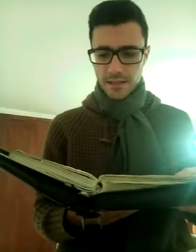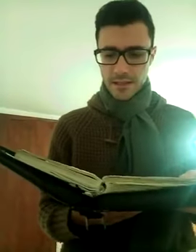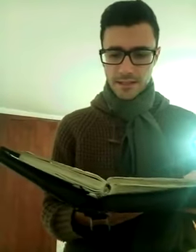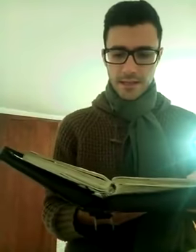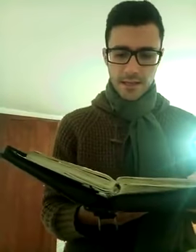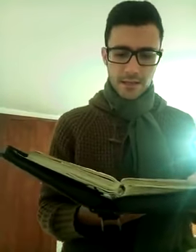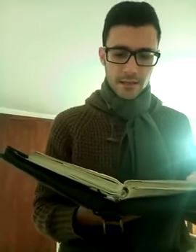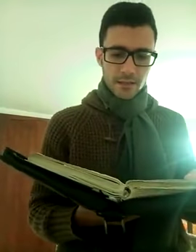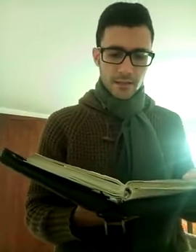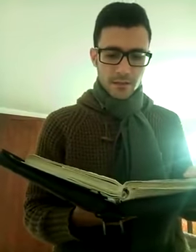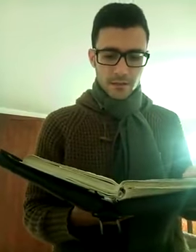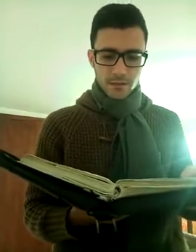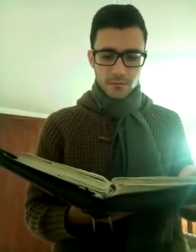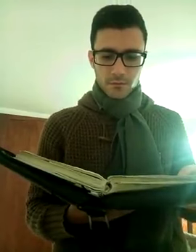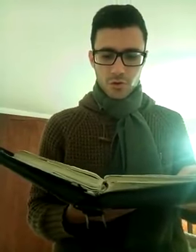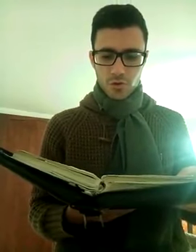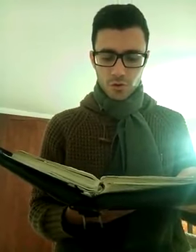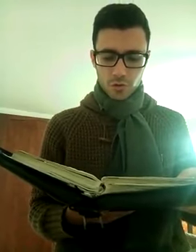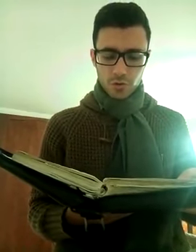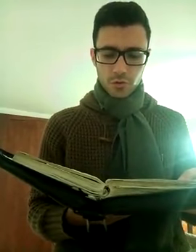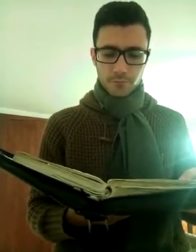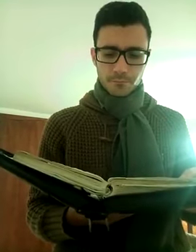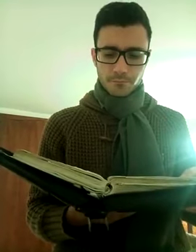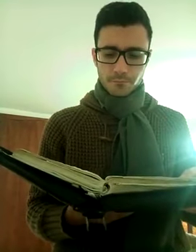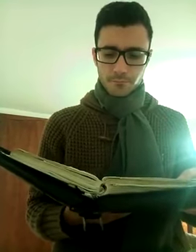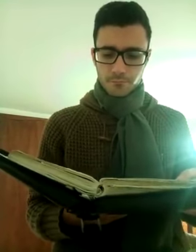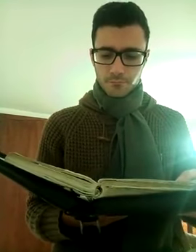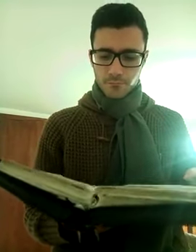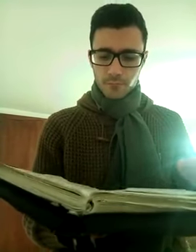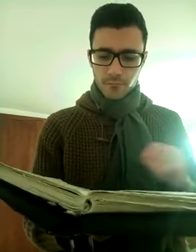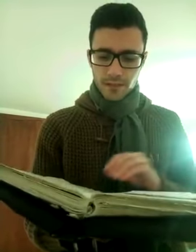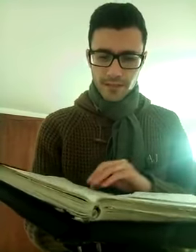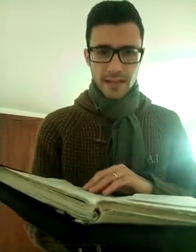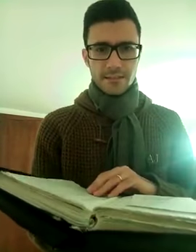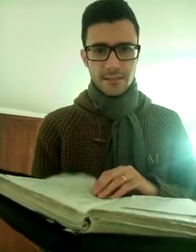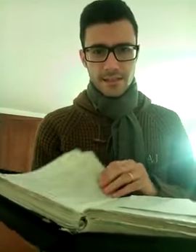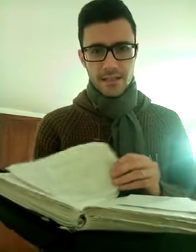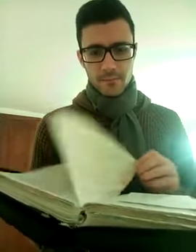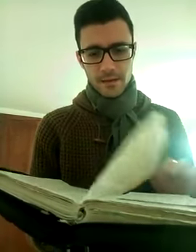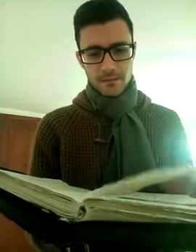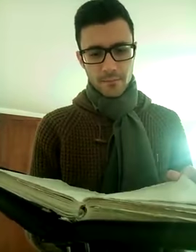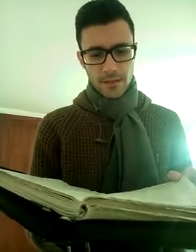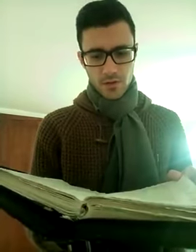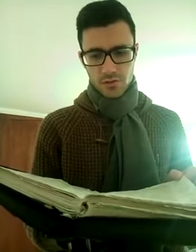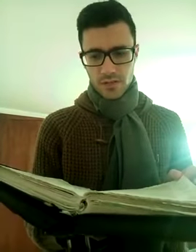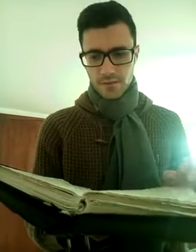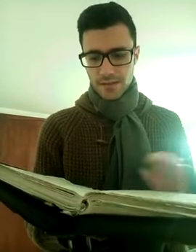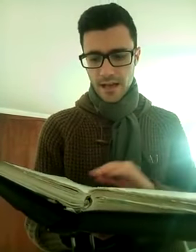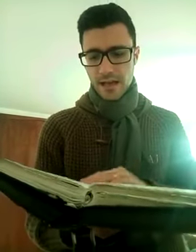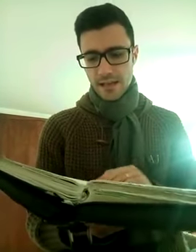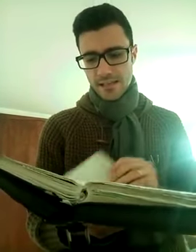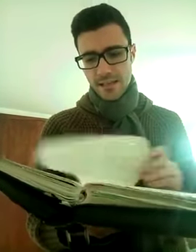lettere ci sono tanti insegnamenti per la nostra vita, anche se